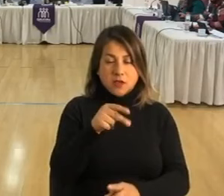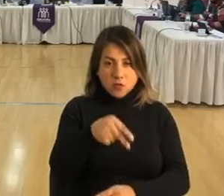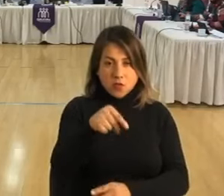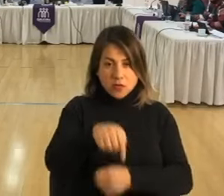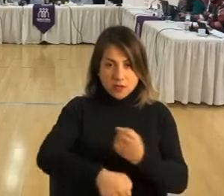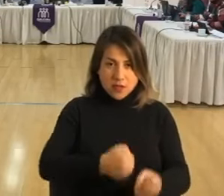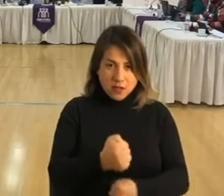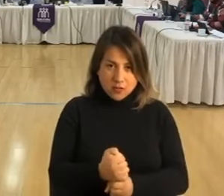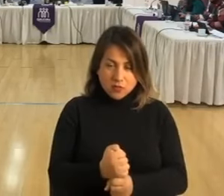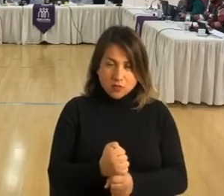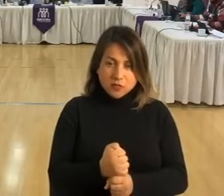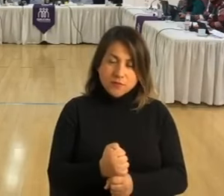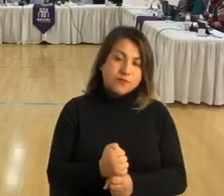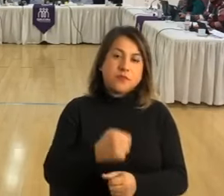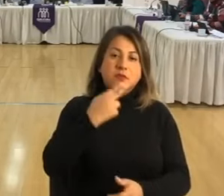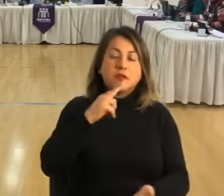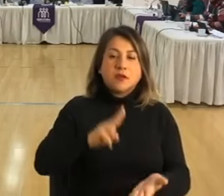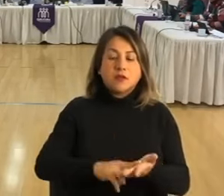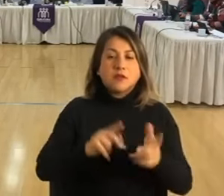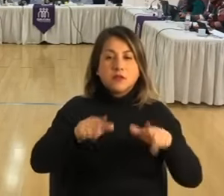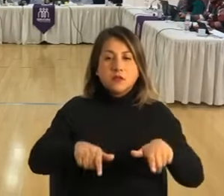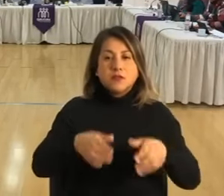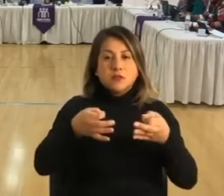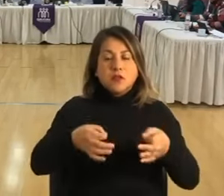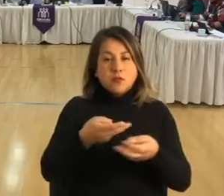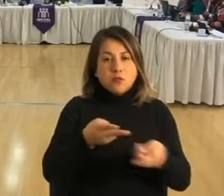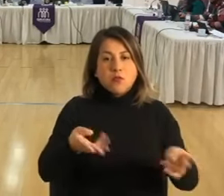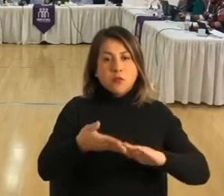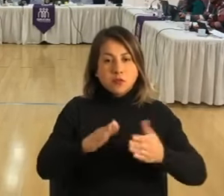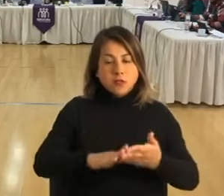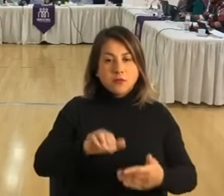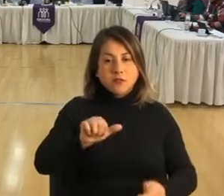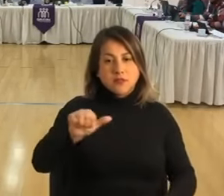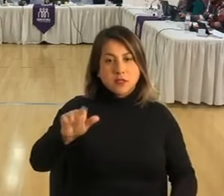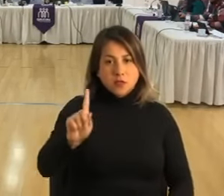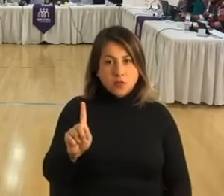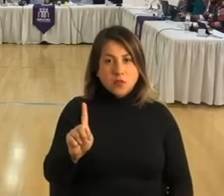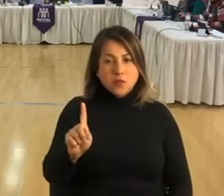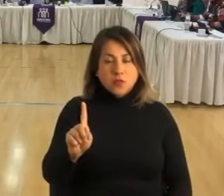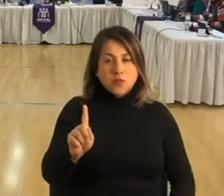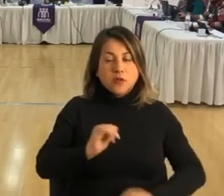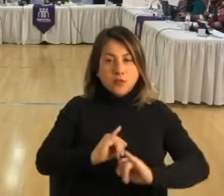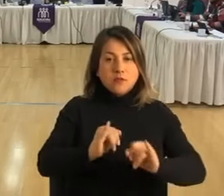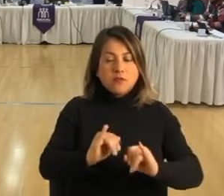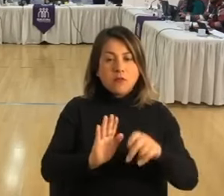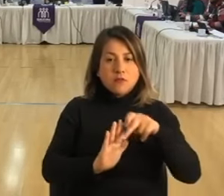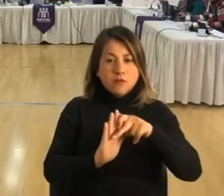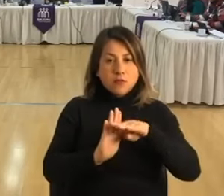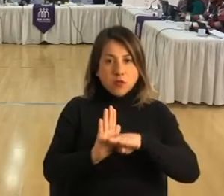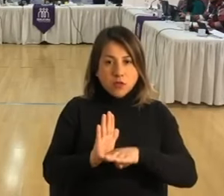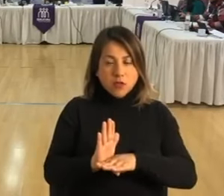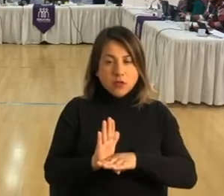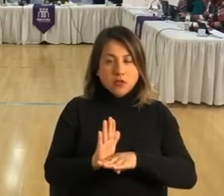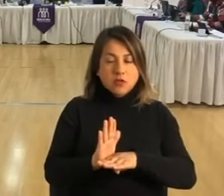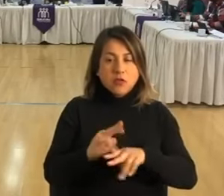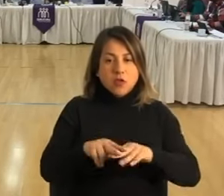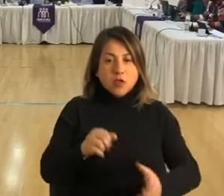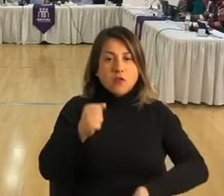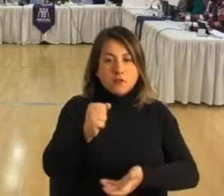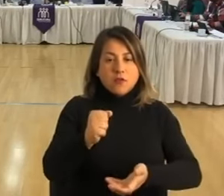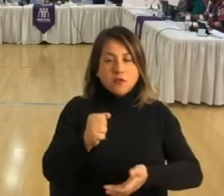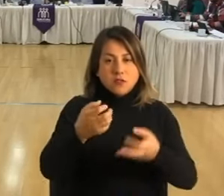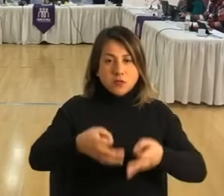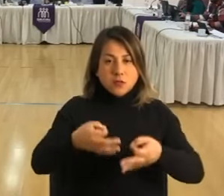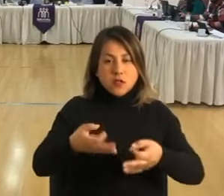año. Un oficio de la dirección de seguridad pública y comunitaria número 6.6.1, informe proyectos ejecutados con los fondos de